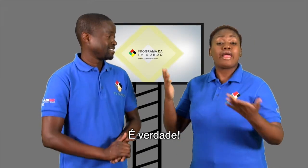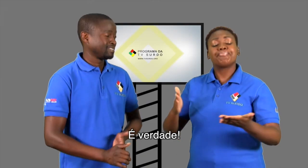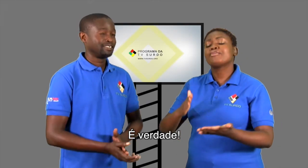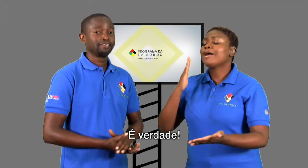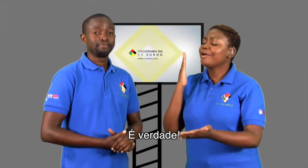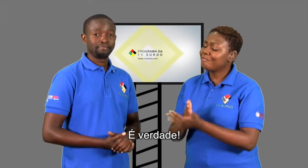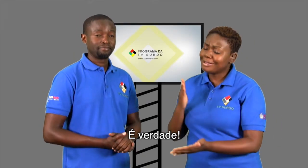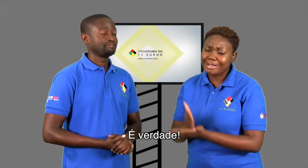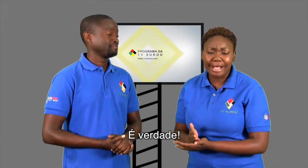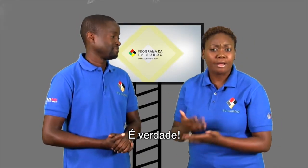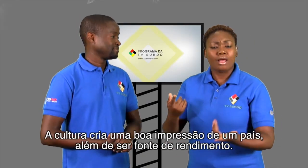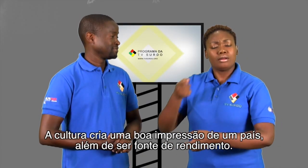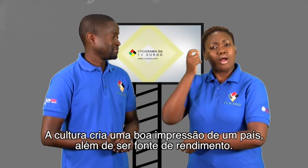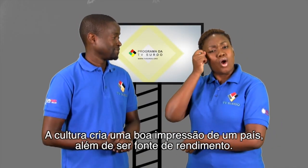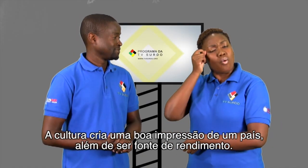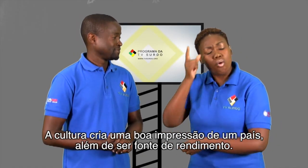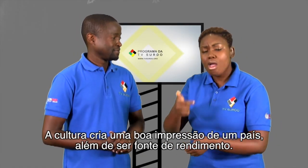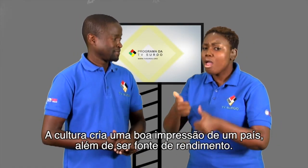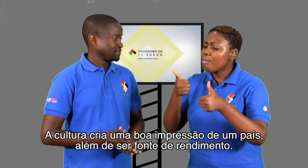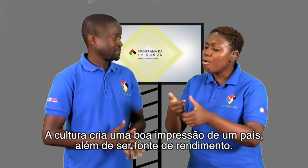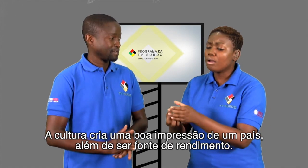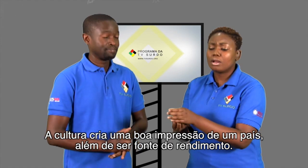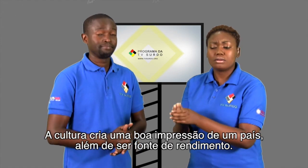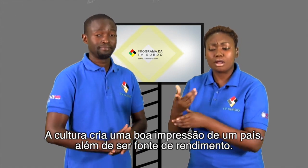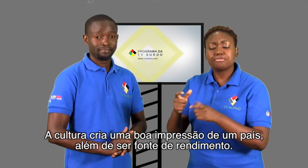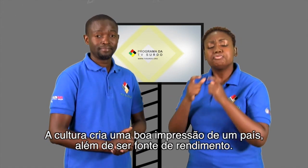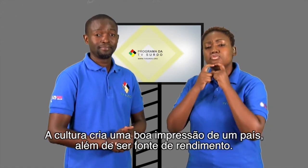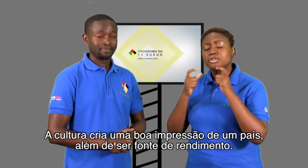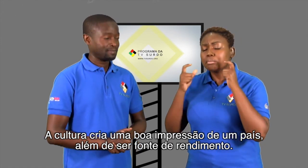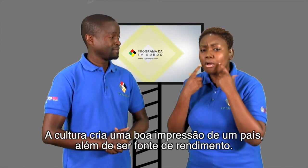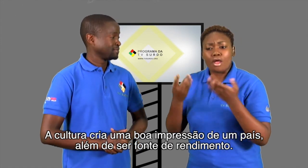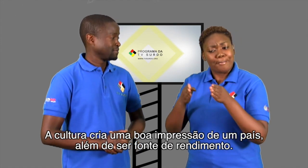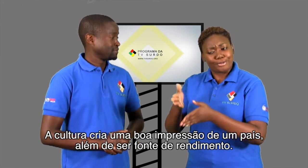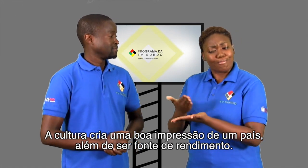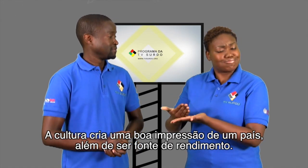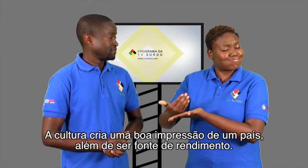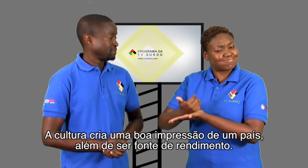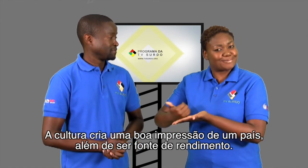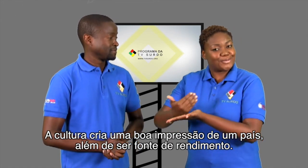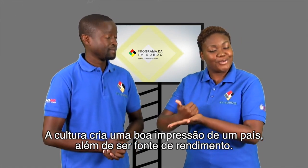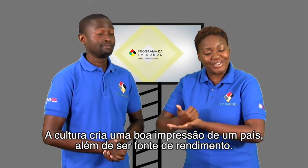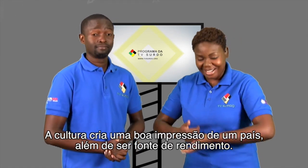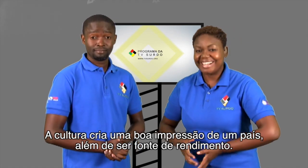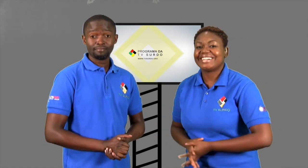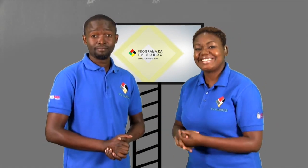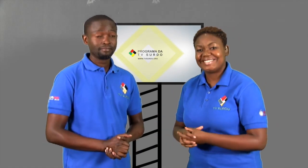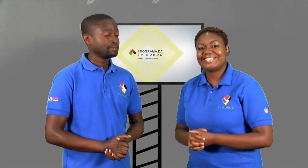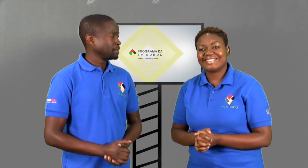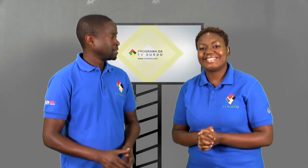É verdade. A cultura cria uma boa impressão de um país, além de ser uma fonte de rendimento.